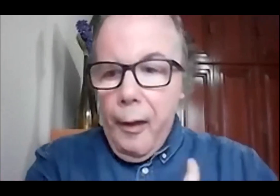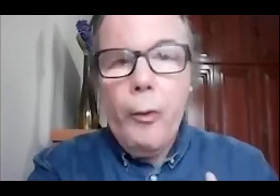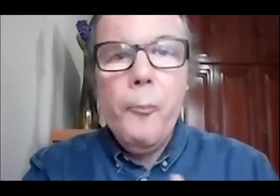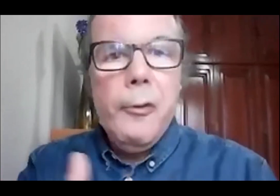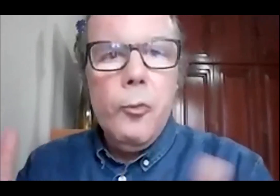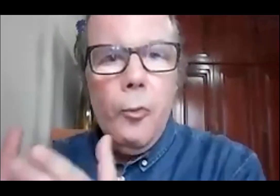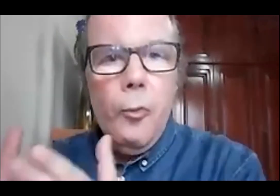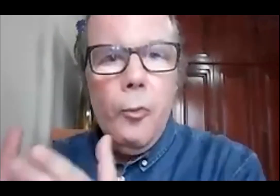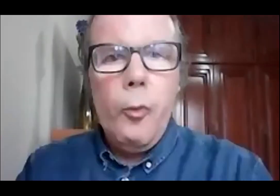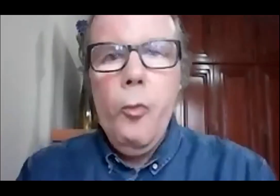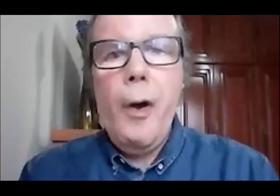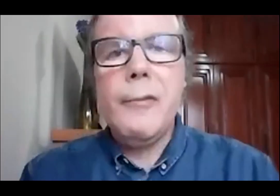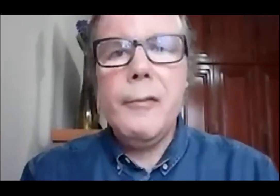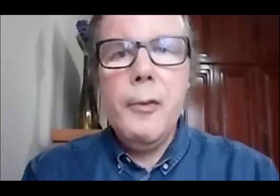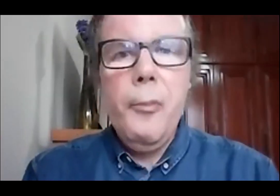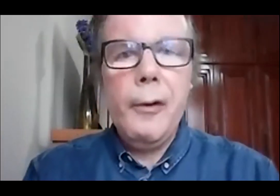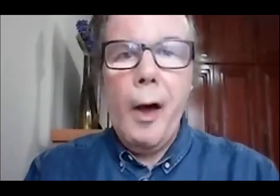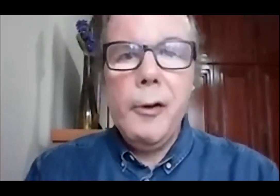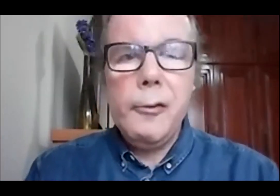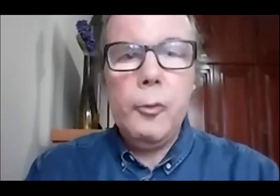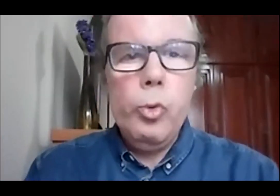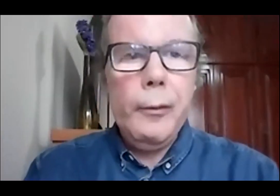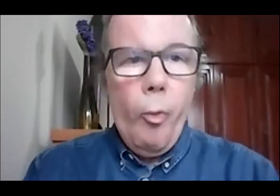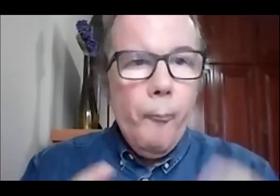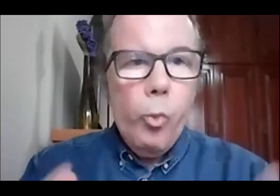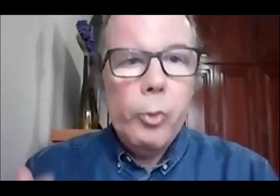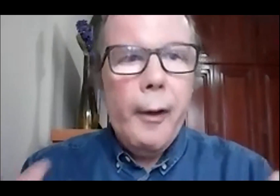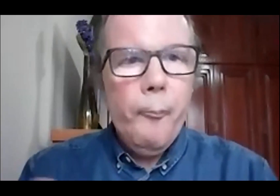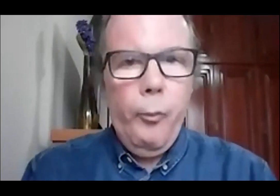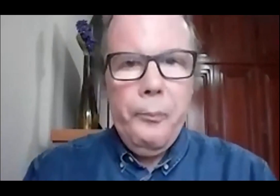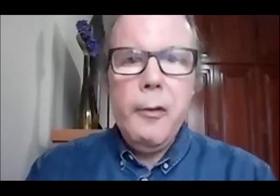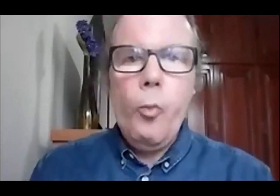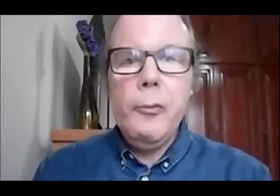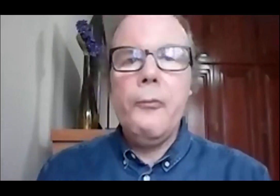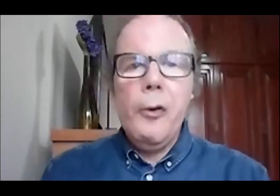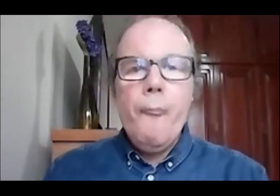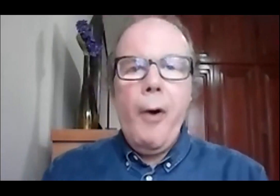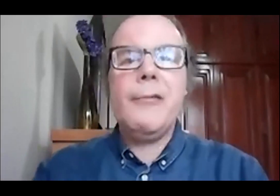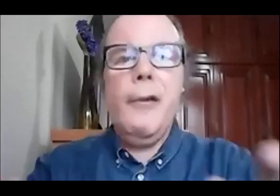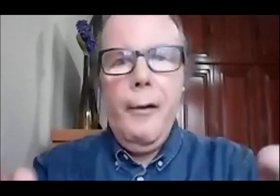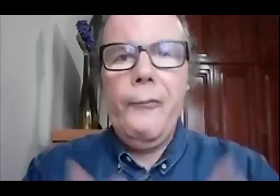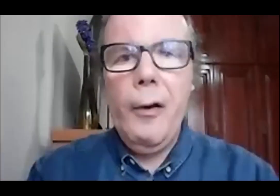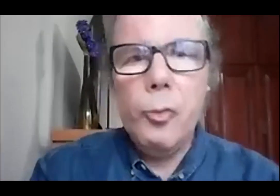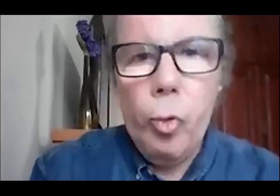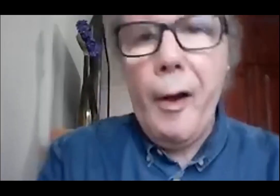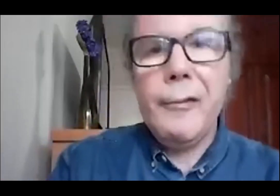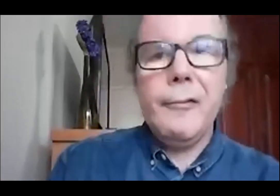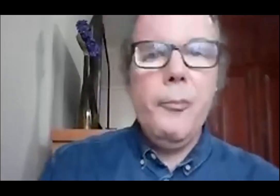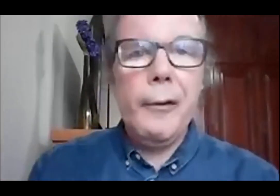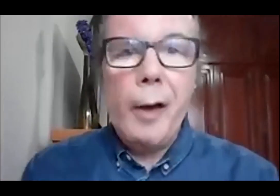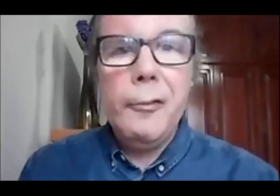Eu caminho com a acessibilidade atitudinal há muito tempo. E, quando eu vejo a Márcia falando sobre